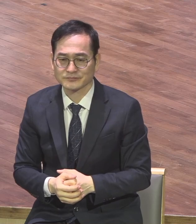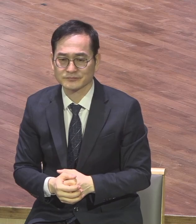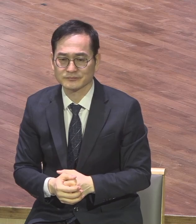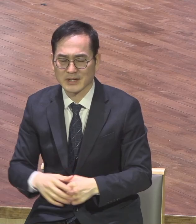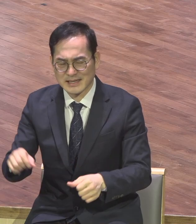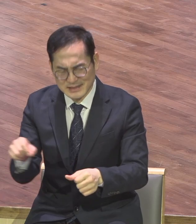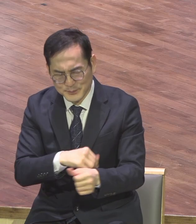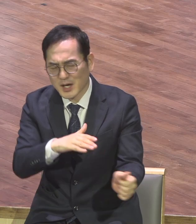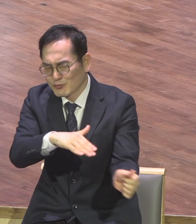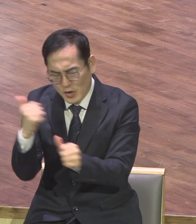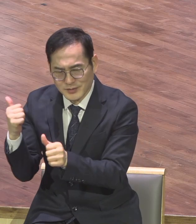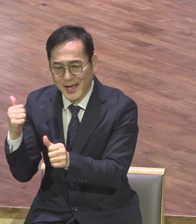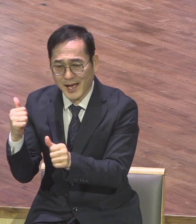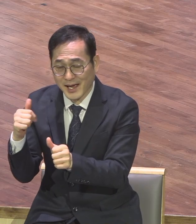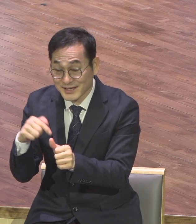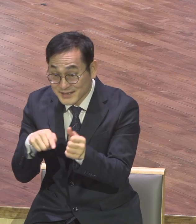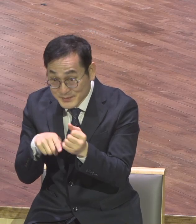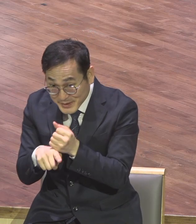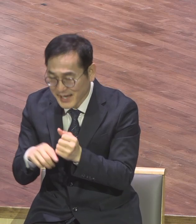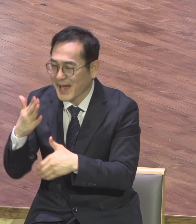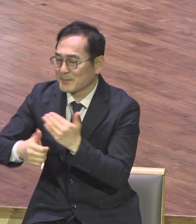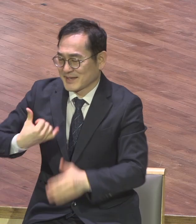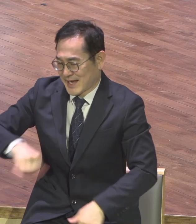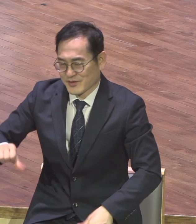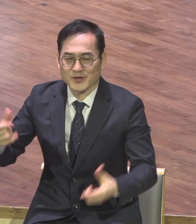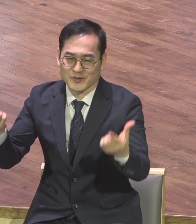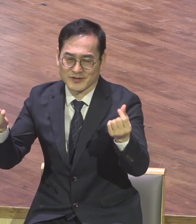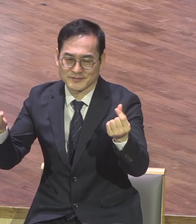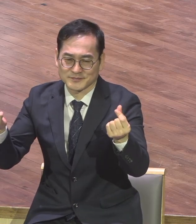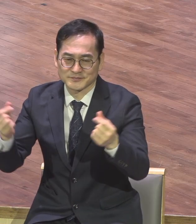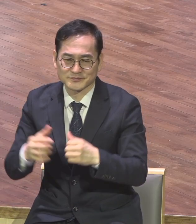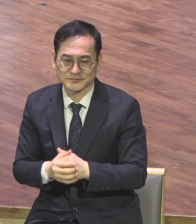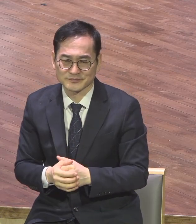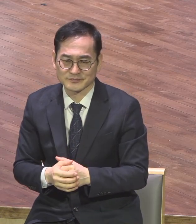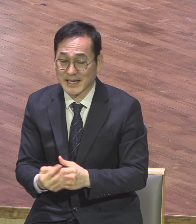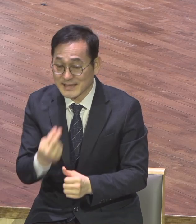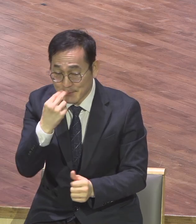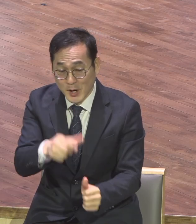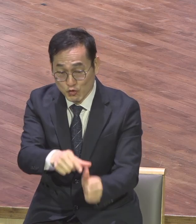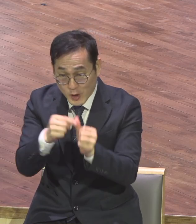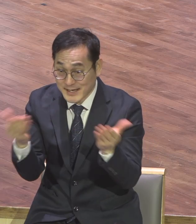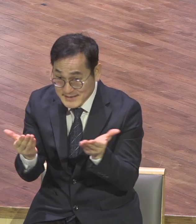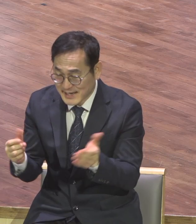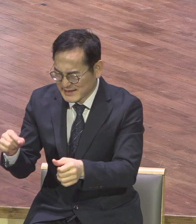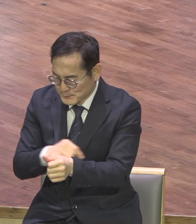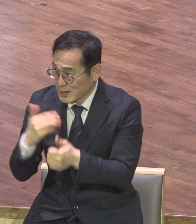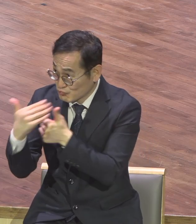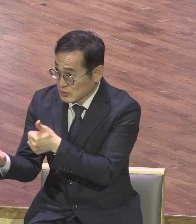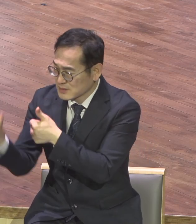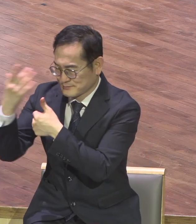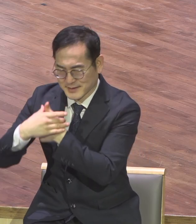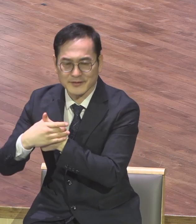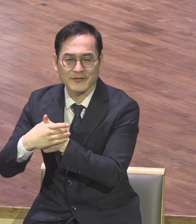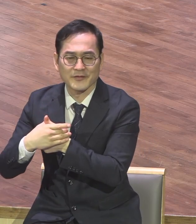뭐가 특별합니까 생명 살리는 일에 생명 살리라고